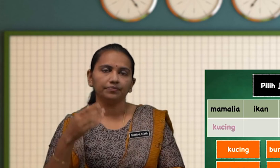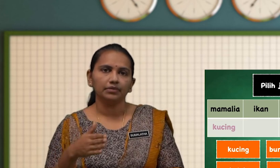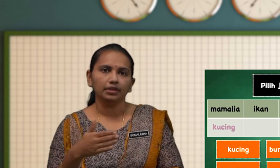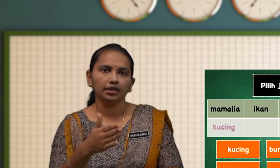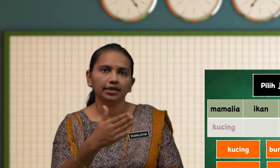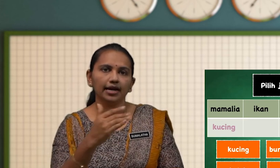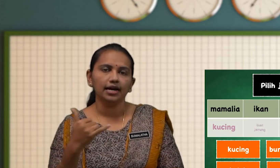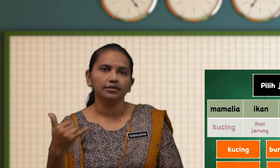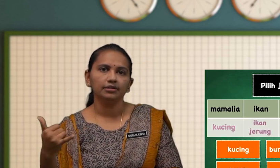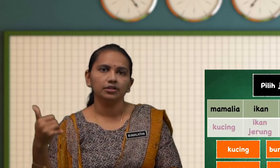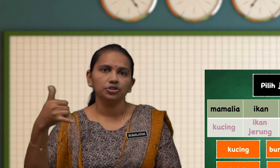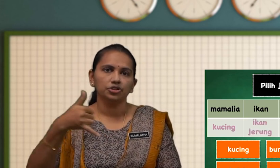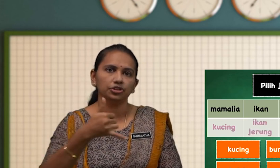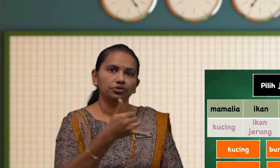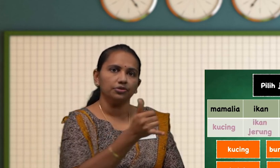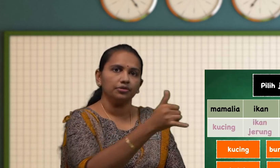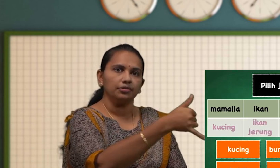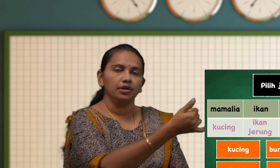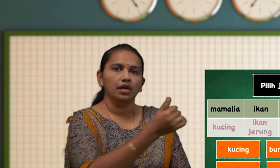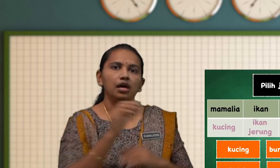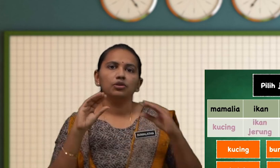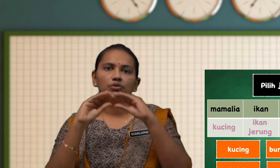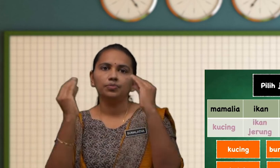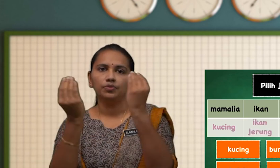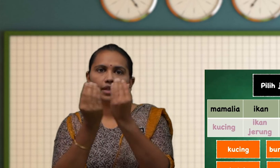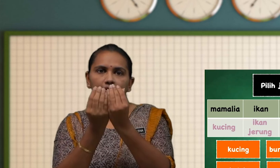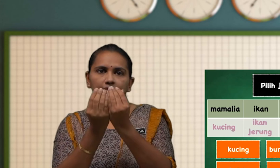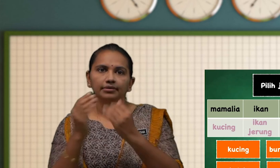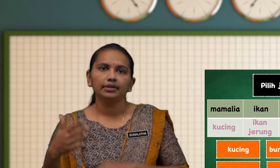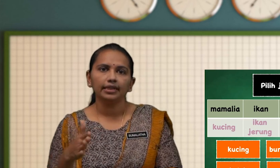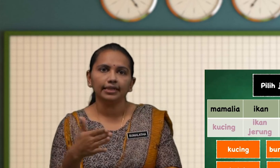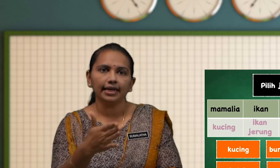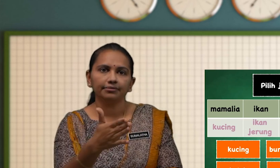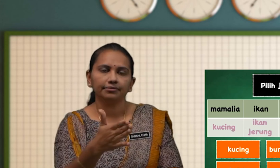Ikan Cerong Kumpulan Ikan